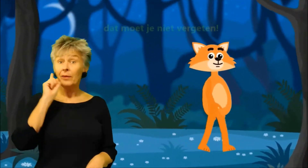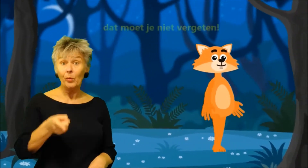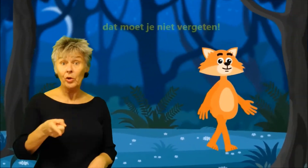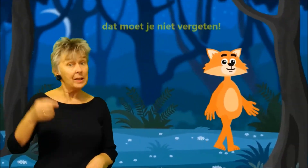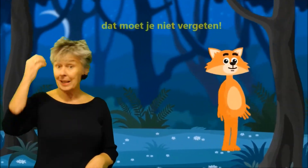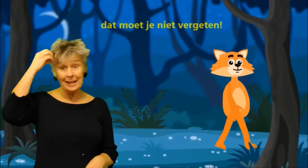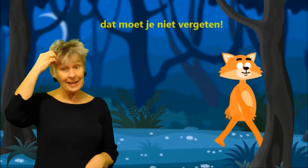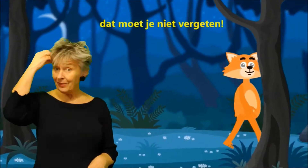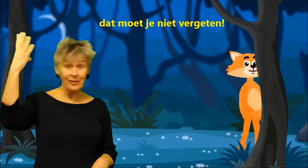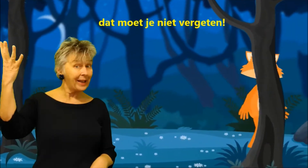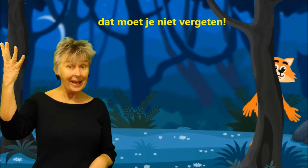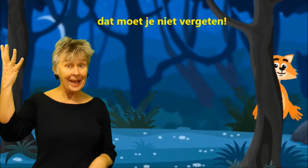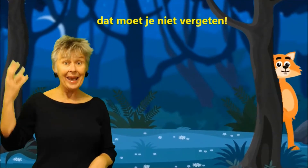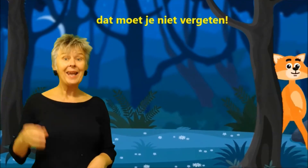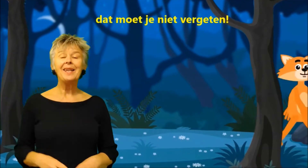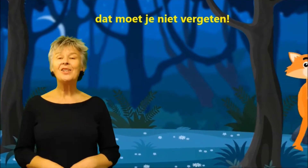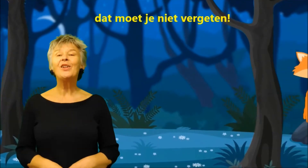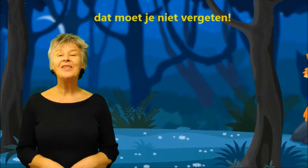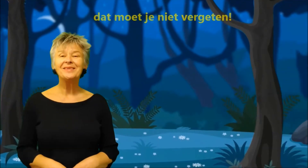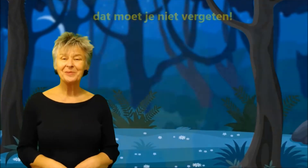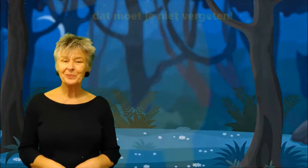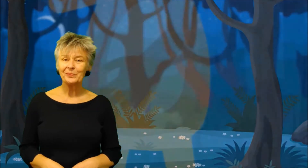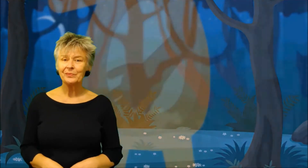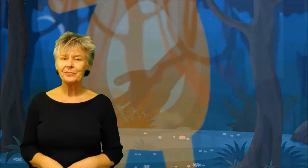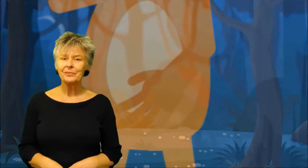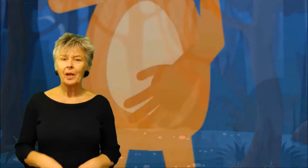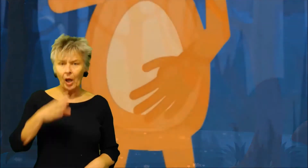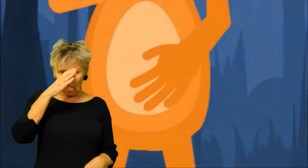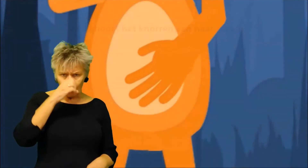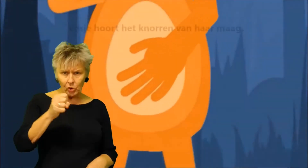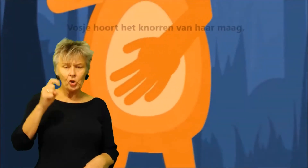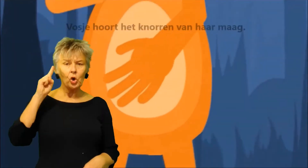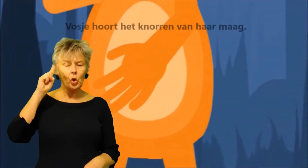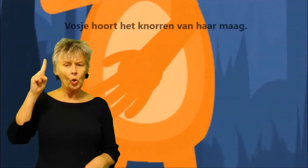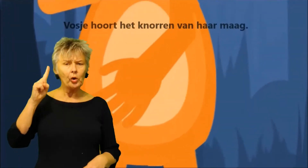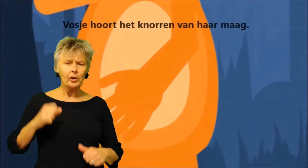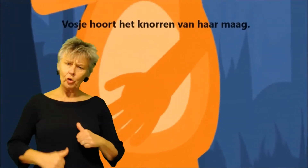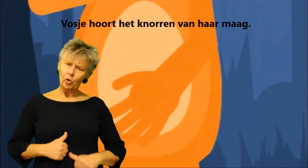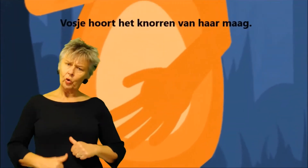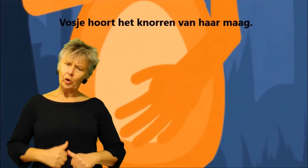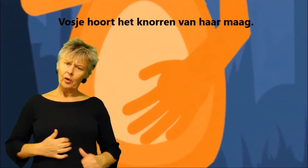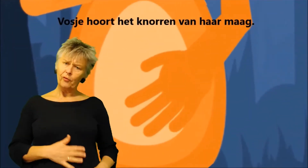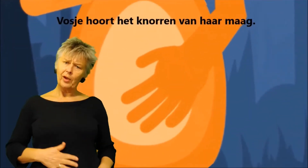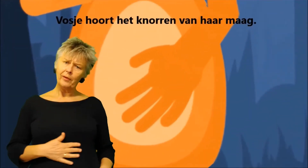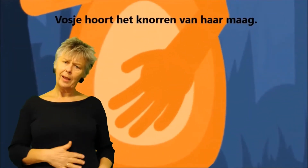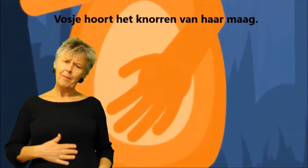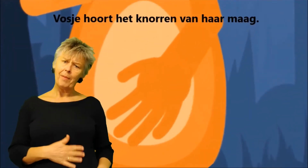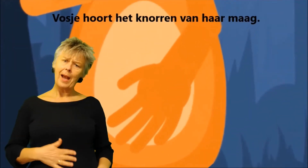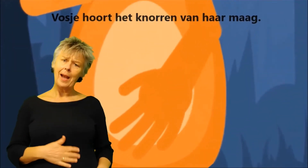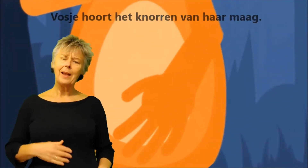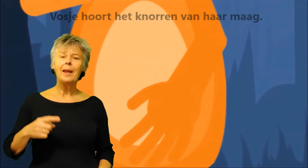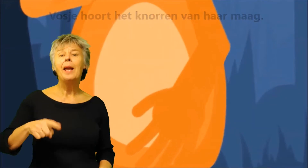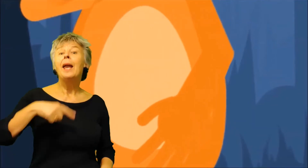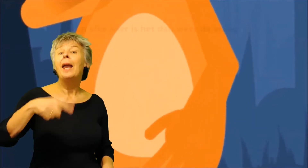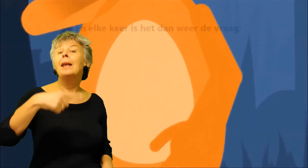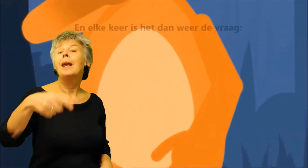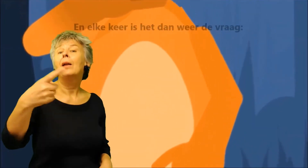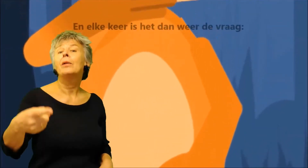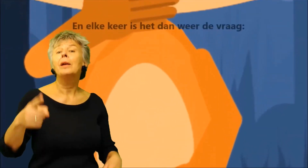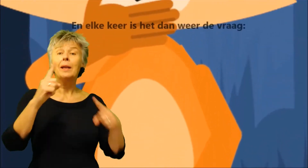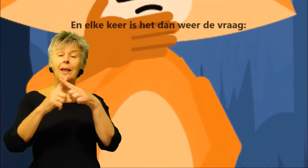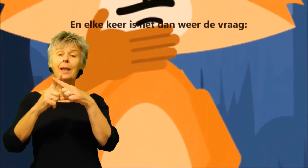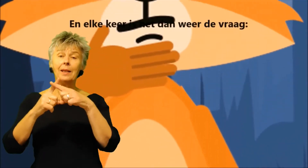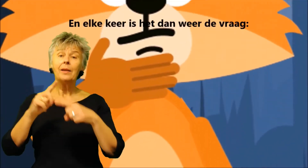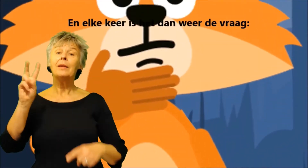Moet je niet vergeten Vosje hoort te knoven van haar maan En